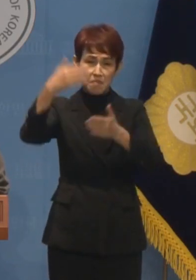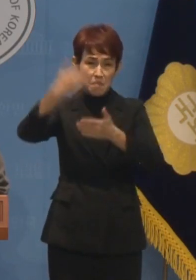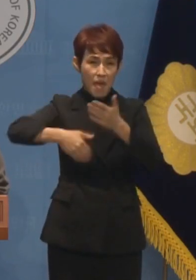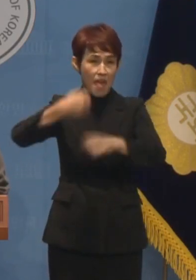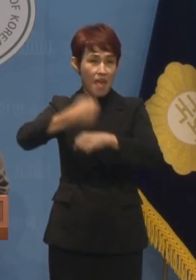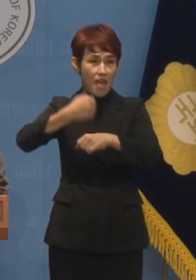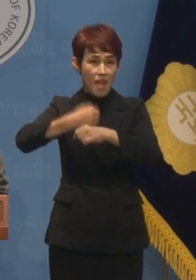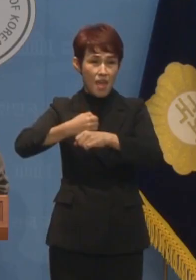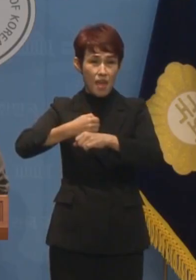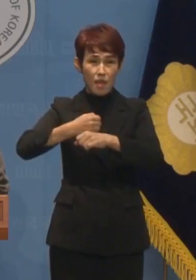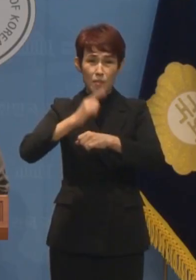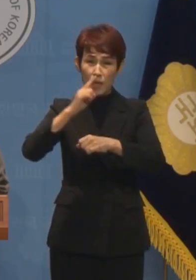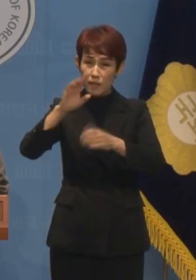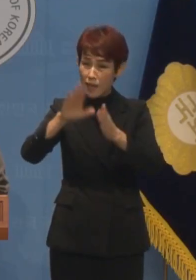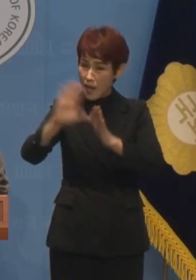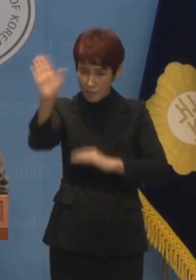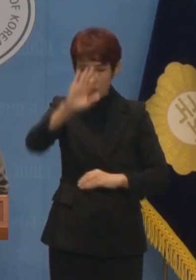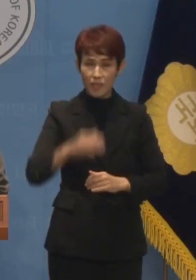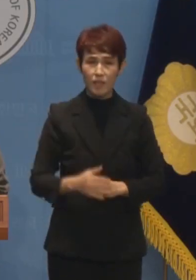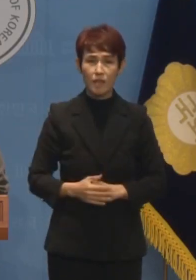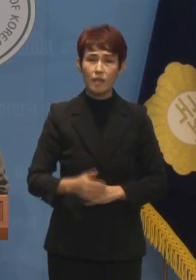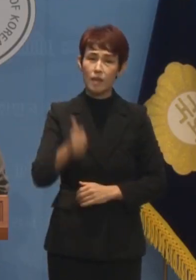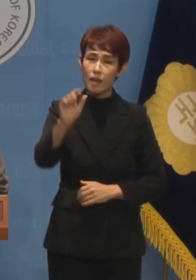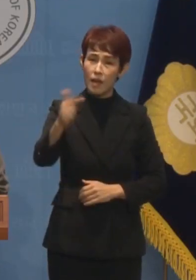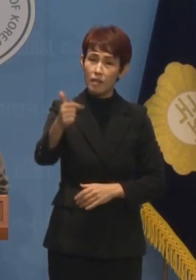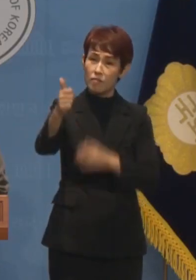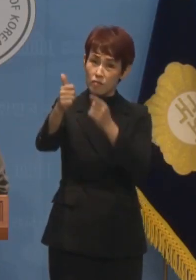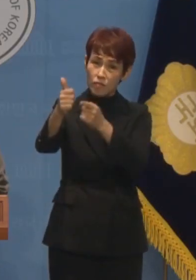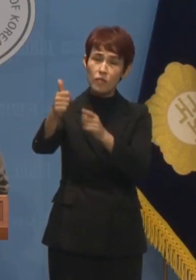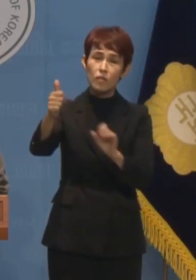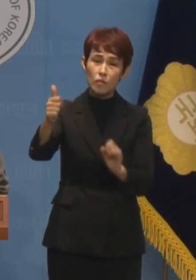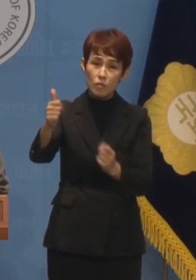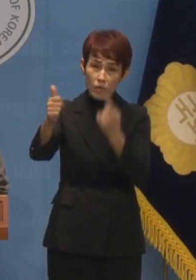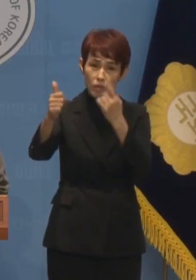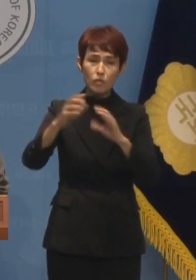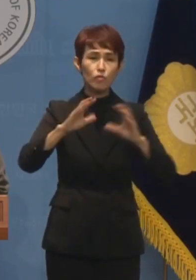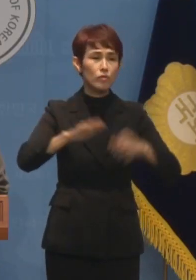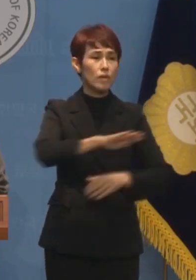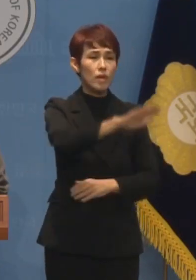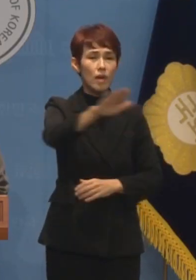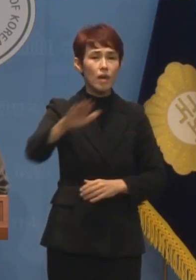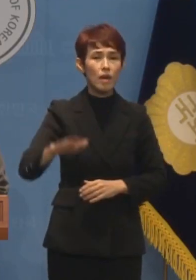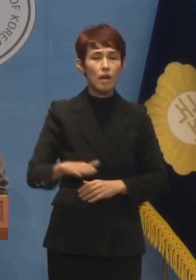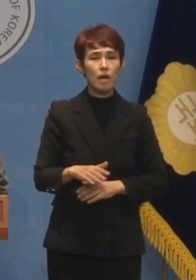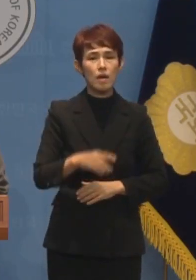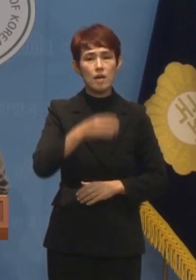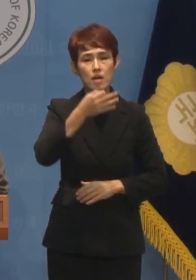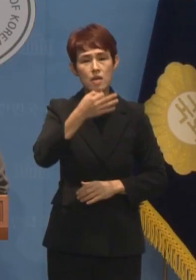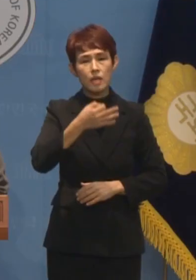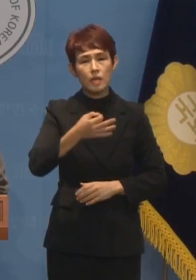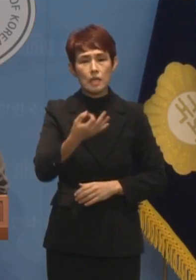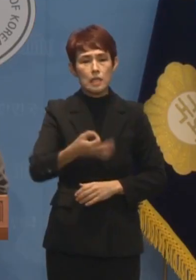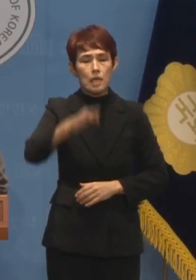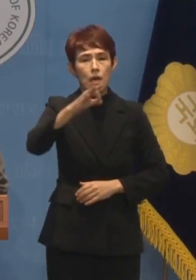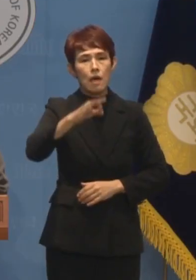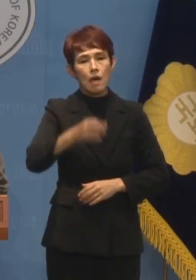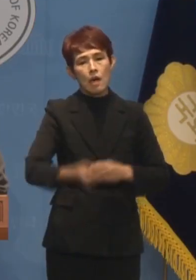아닙니다. 본인 때문에 국가는 매일 3천만 원의 이자가 쌓이고 있는데